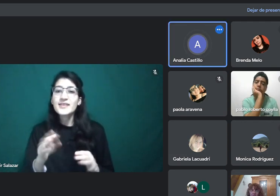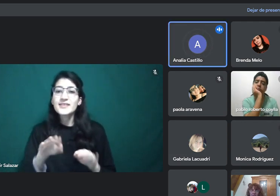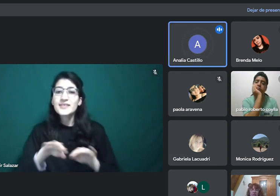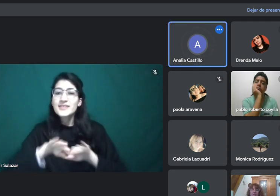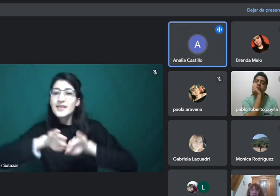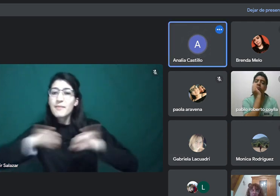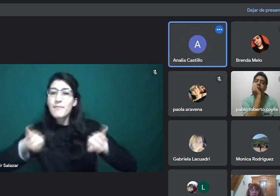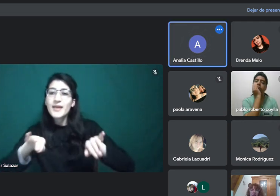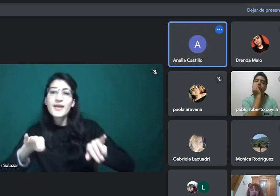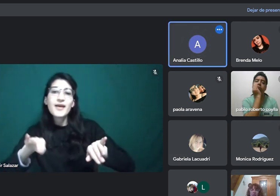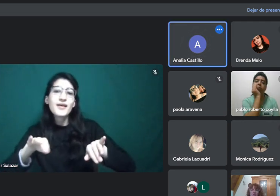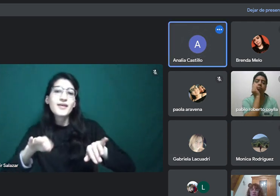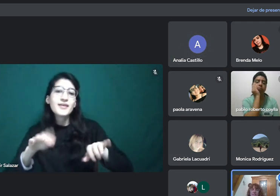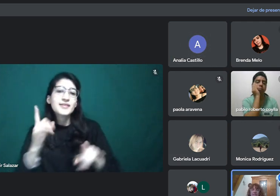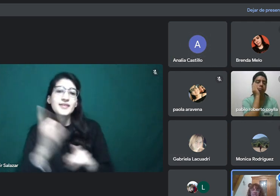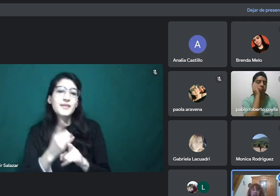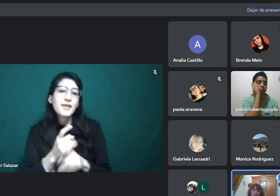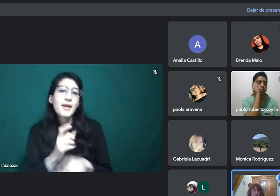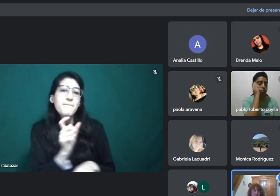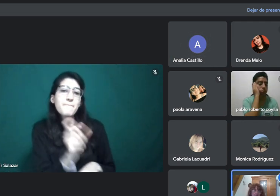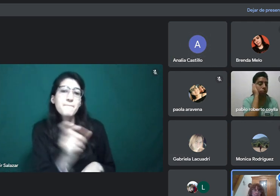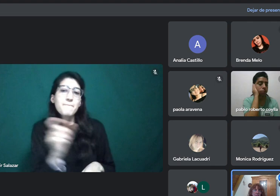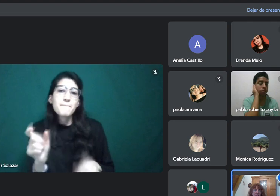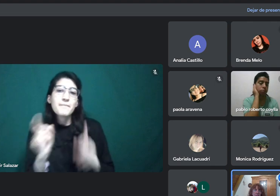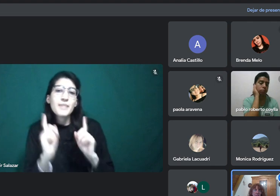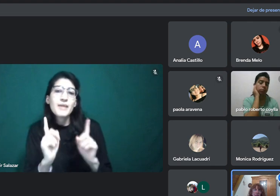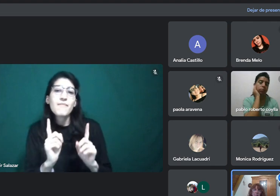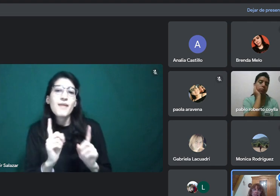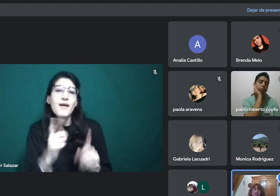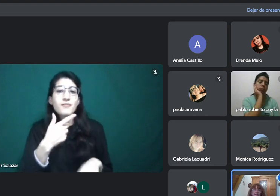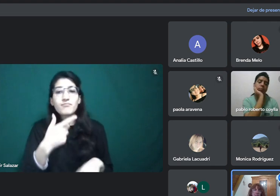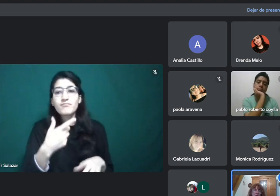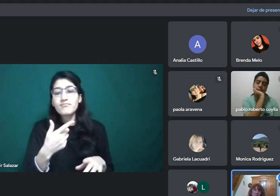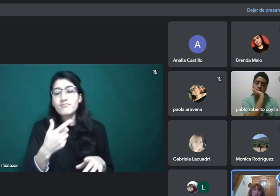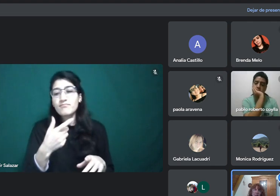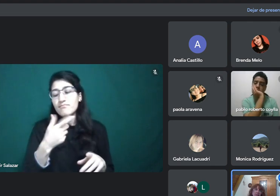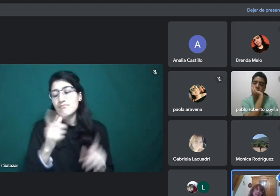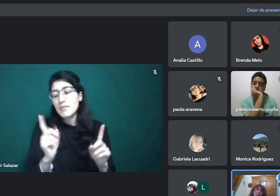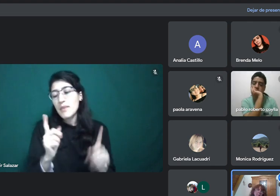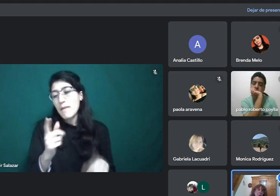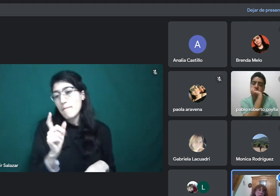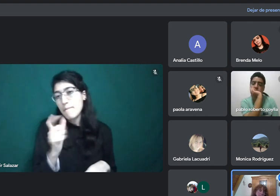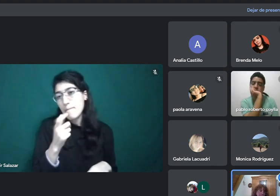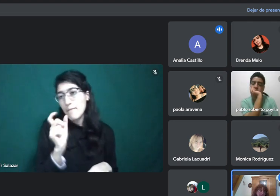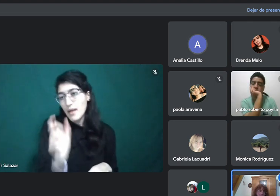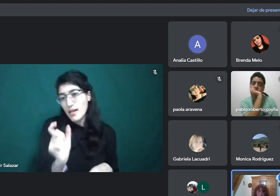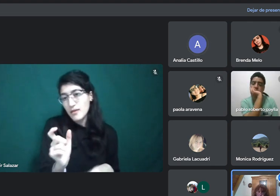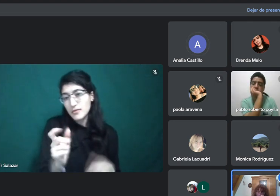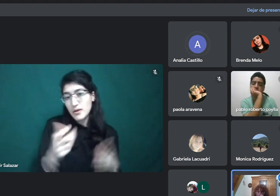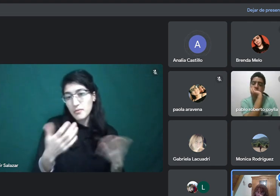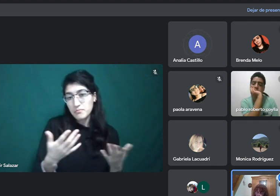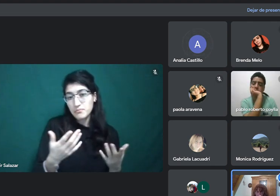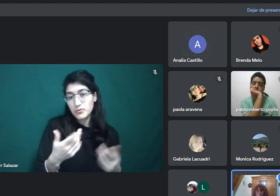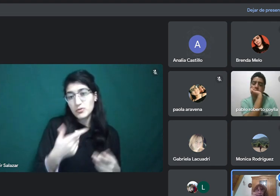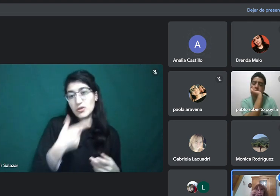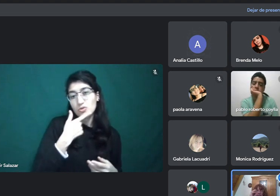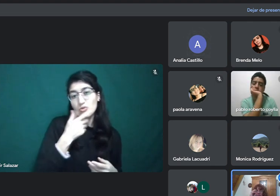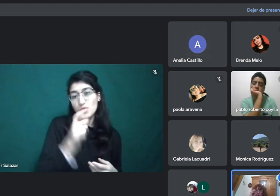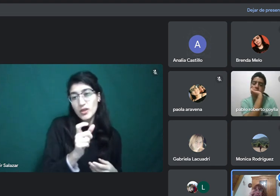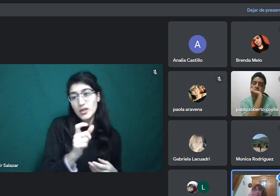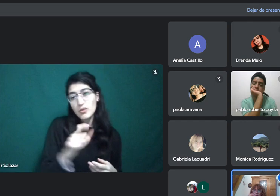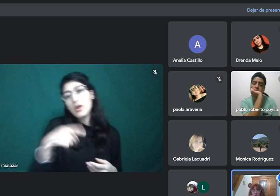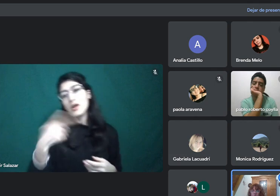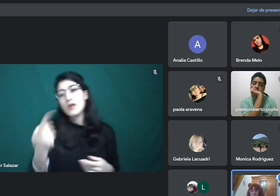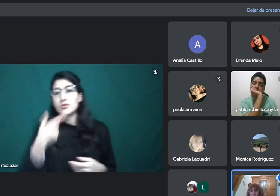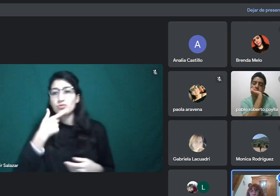clase. Claro, discussions, termina en sion, y está en plural, en todas las palabras terminadas en sion,